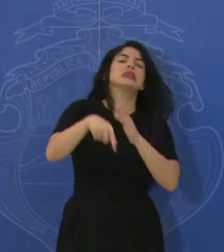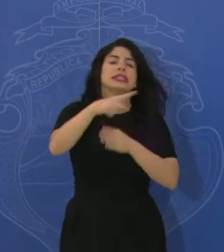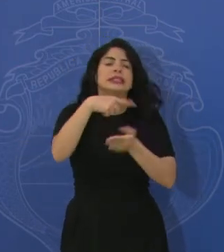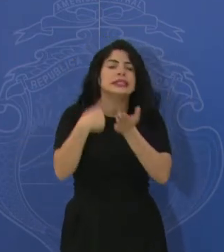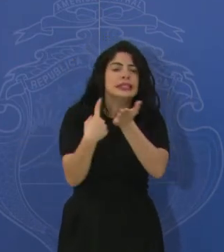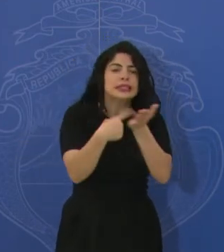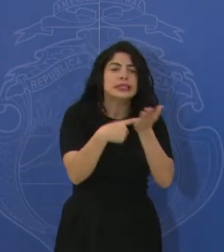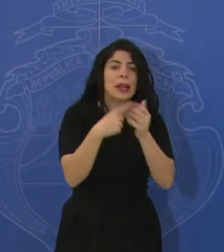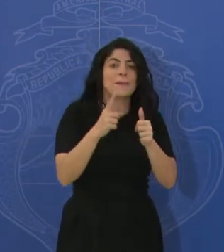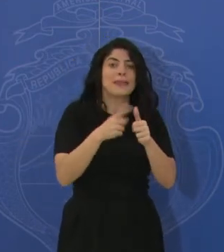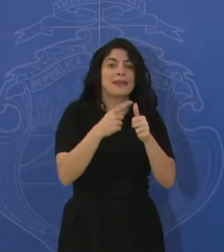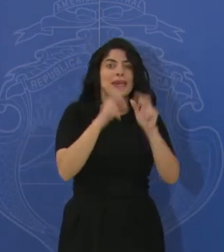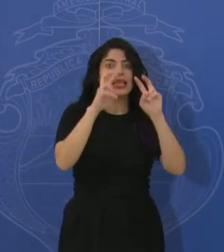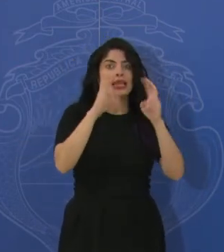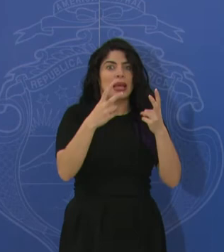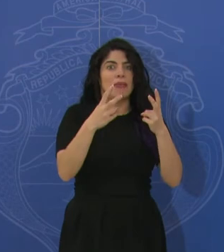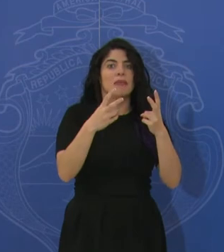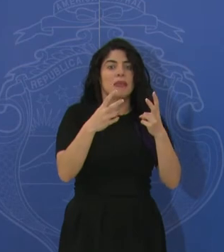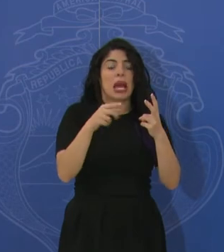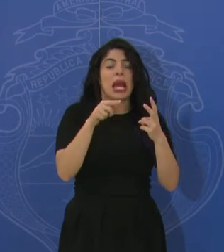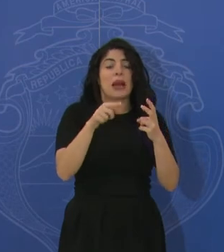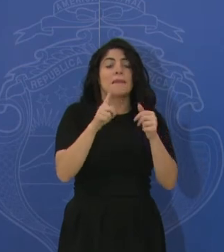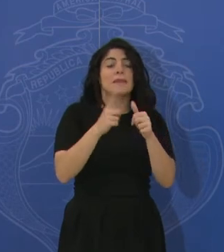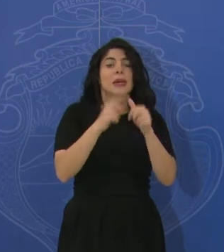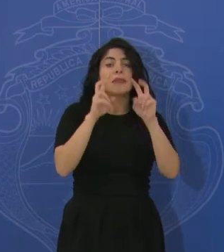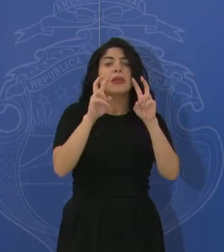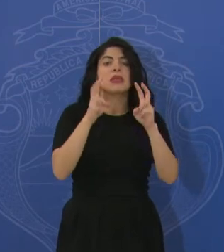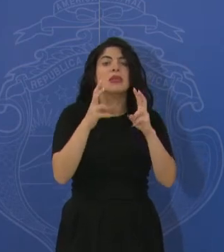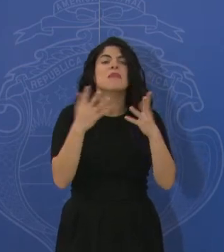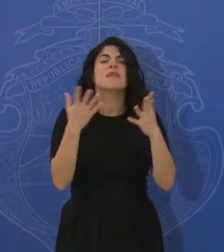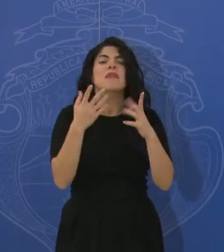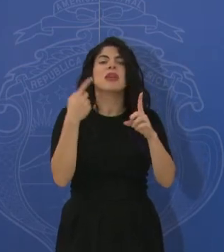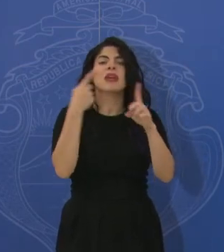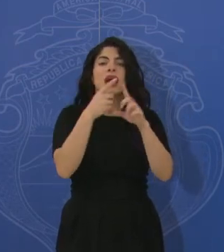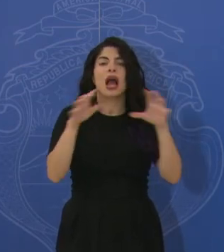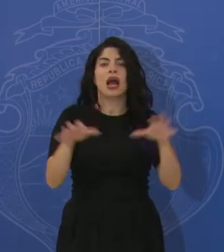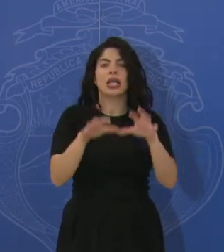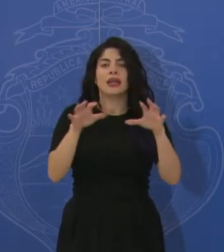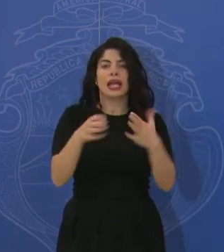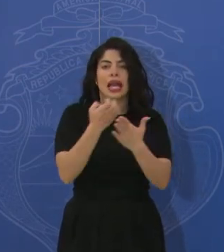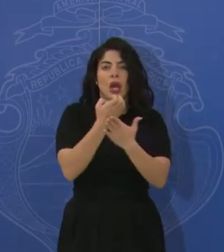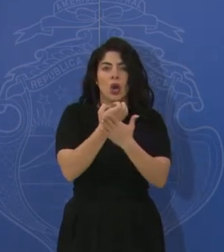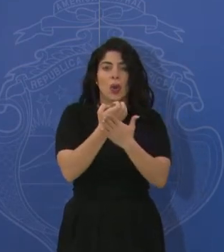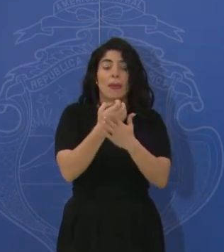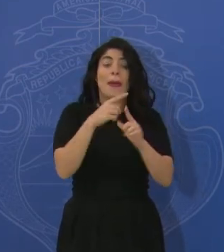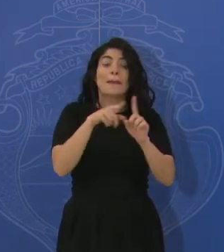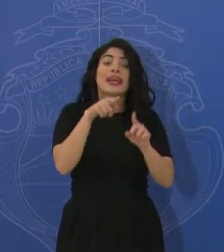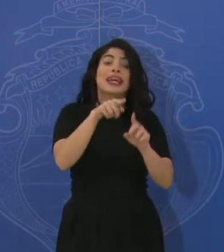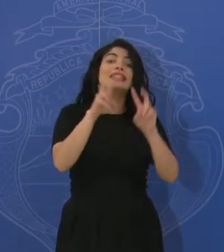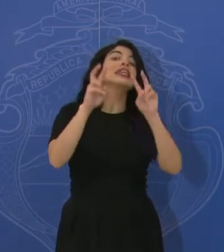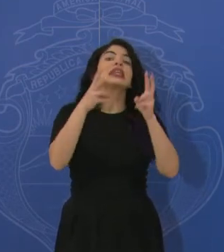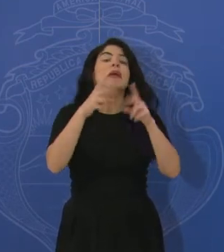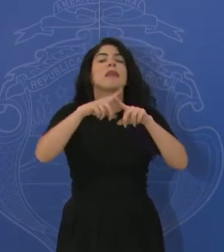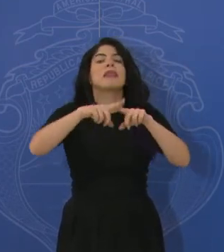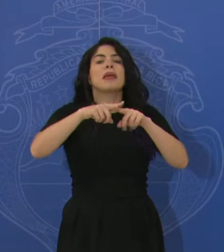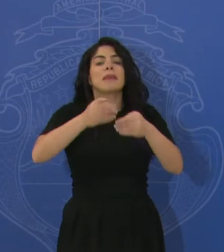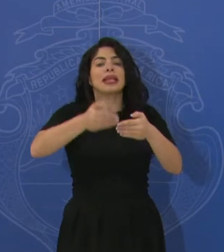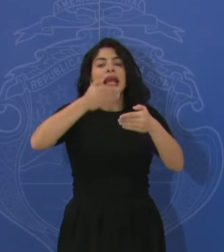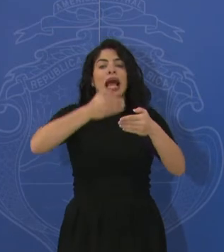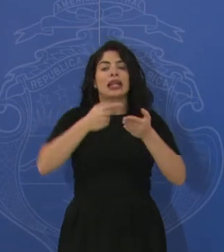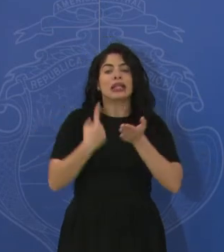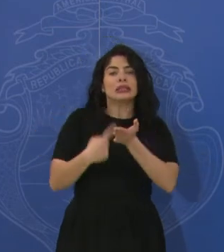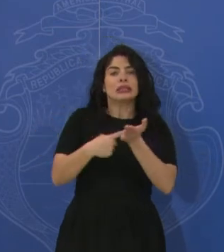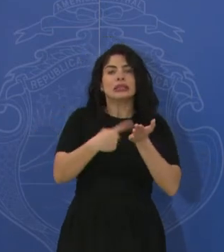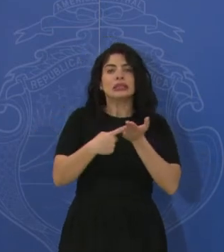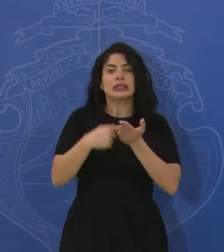el primer tema. Que potencialmente sería la temática de reactivación económica, pero esas son parte de las observaciones que se van a estar